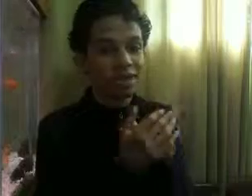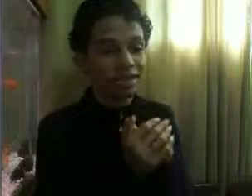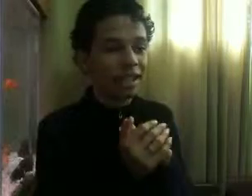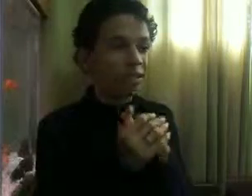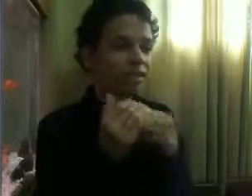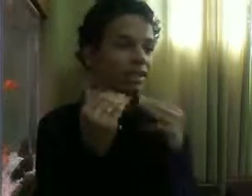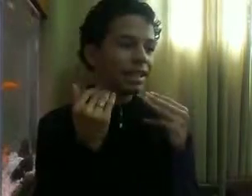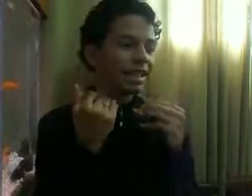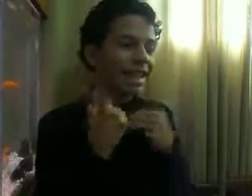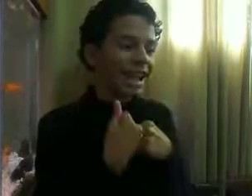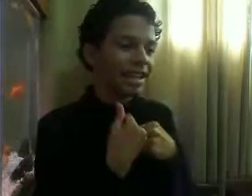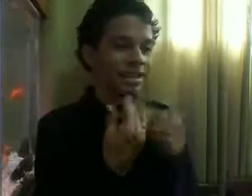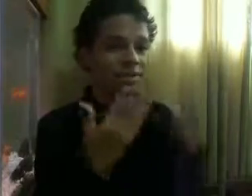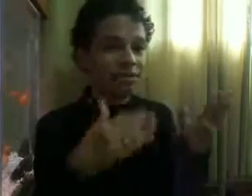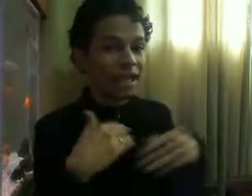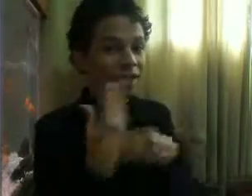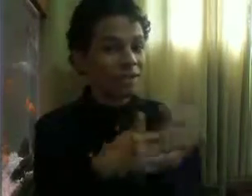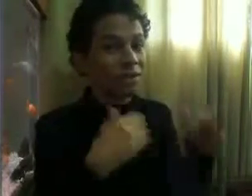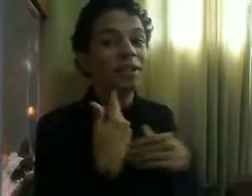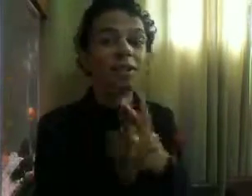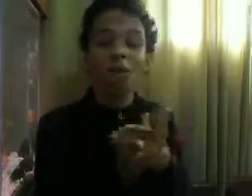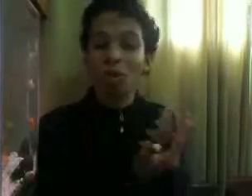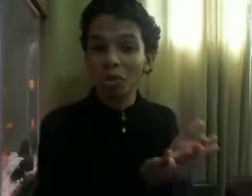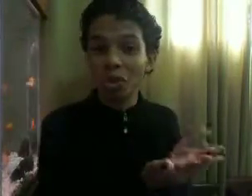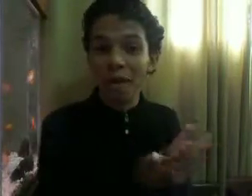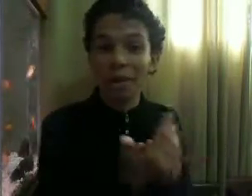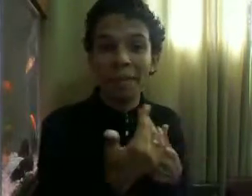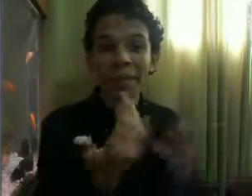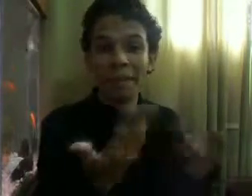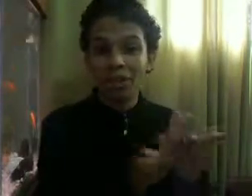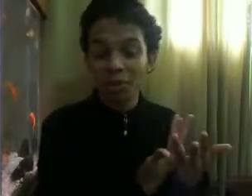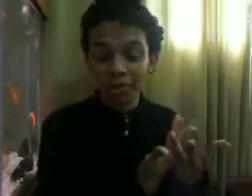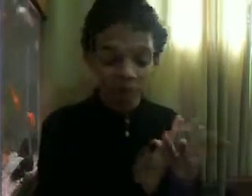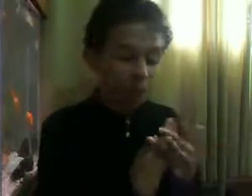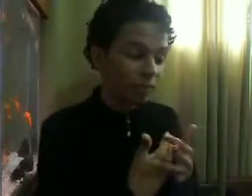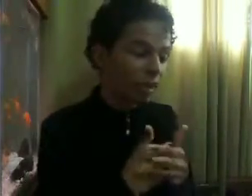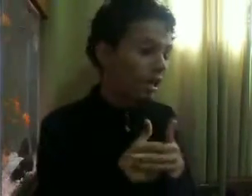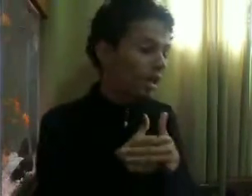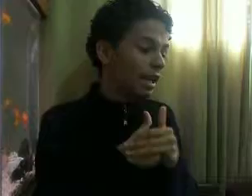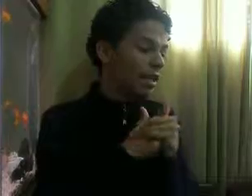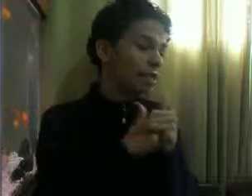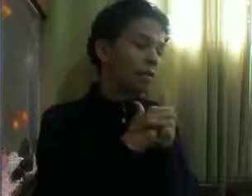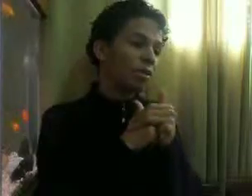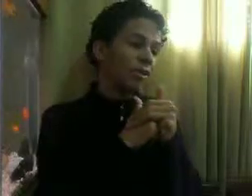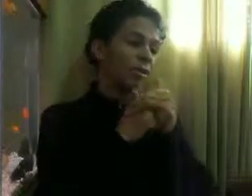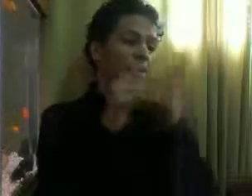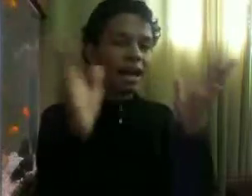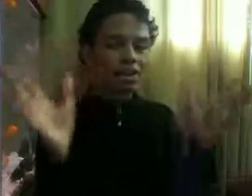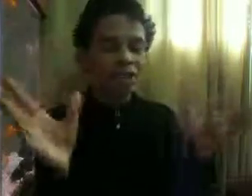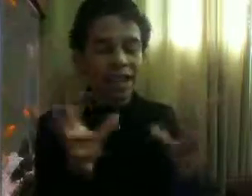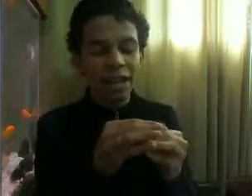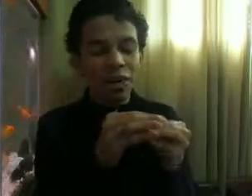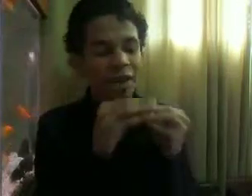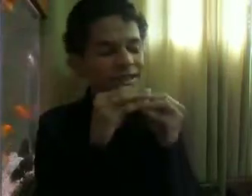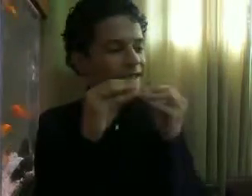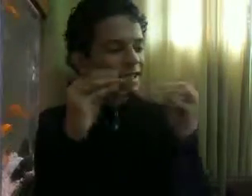casados Ela estava se envolvendo Com outro homem Na banheira de um hotel Isso foi uma coisa bombástica Ele começa a querer